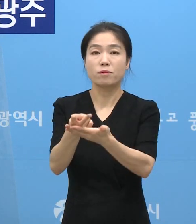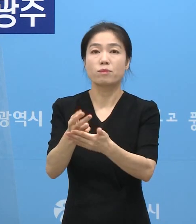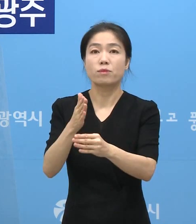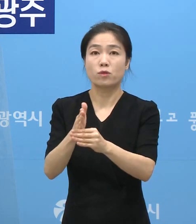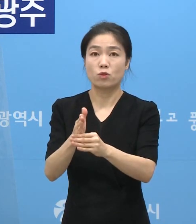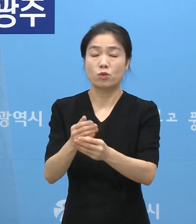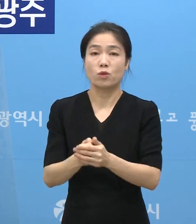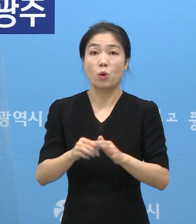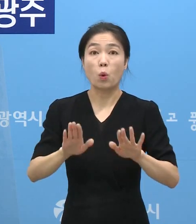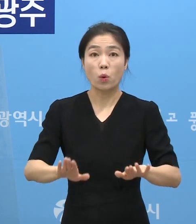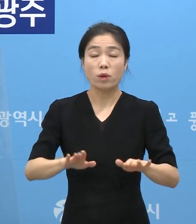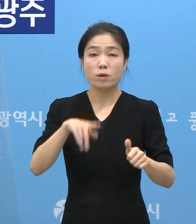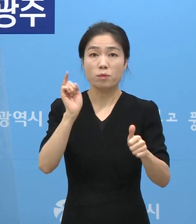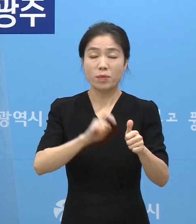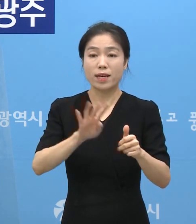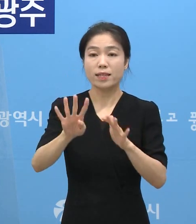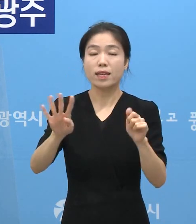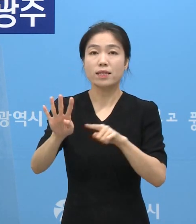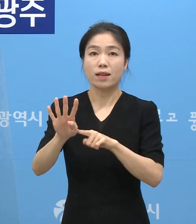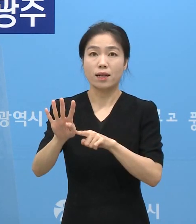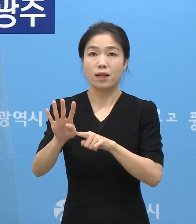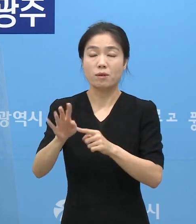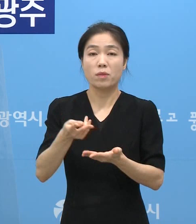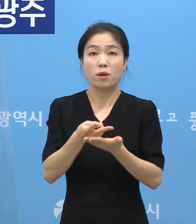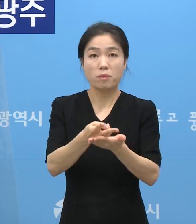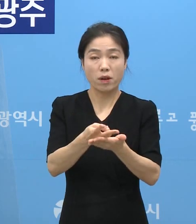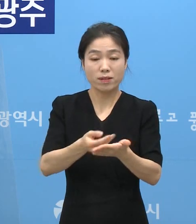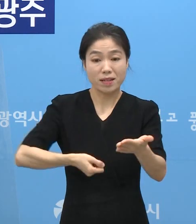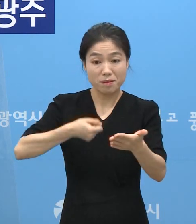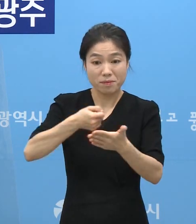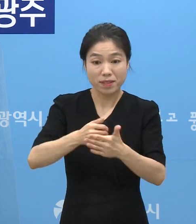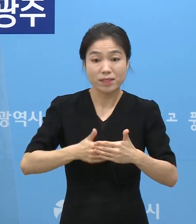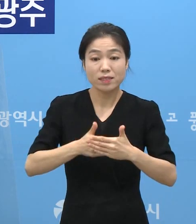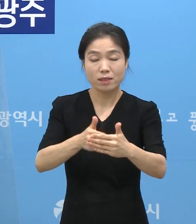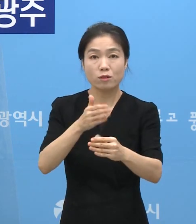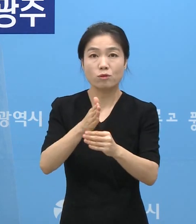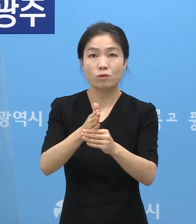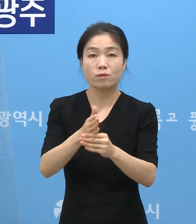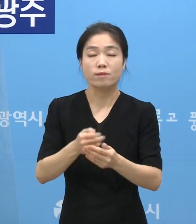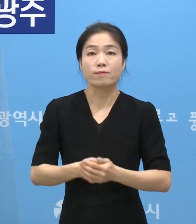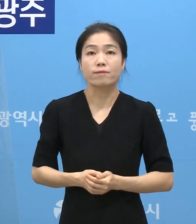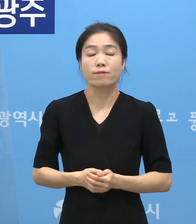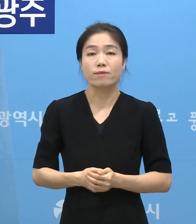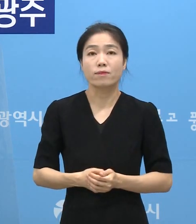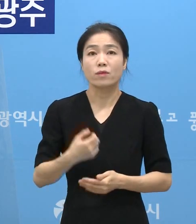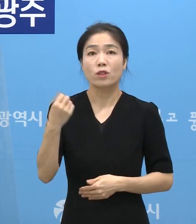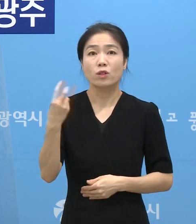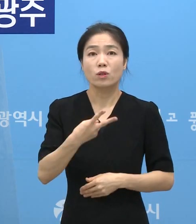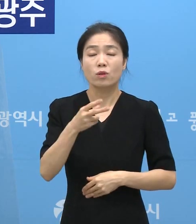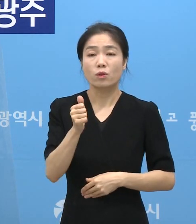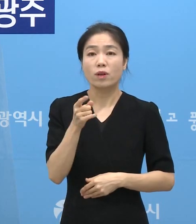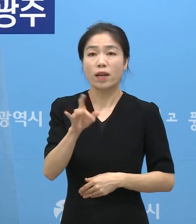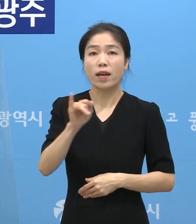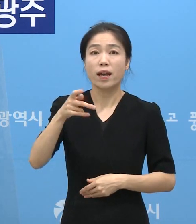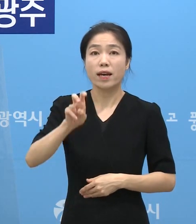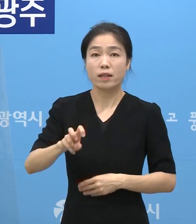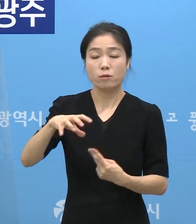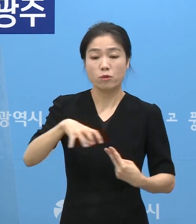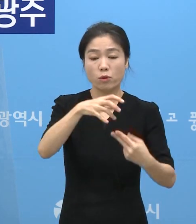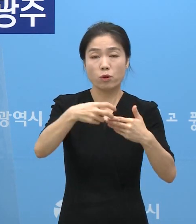금일 확진자 4명이 병상 배정을 진행 중입니다. 아울러 해외입영양병원에